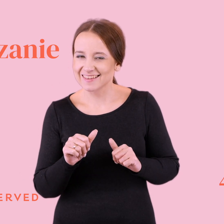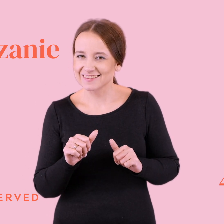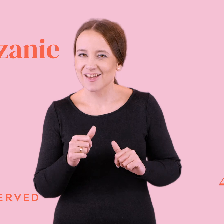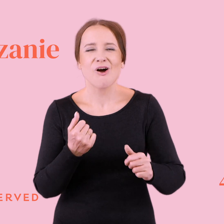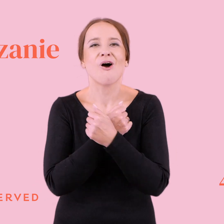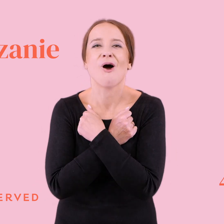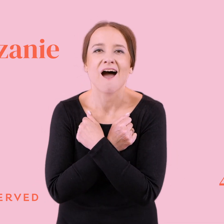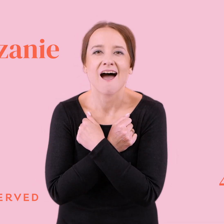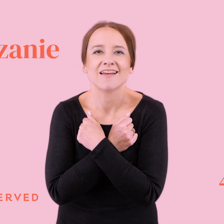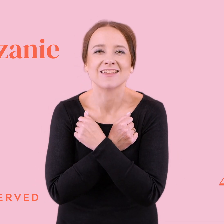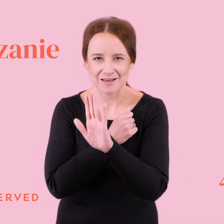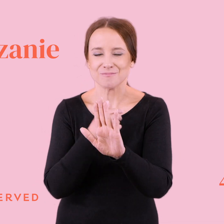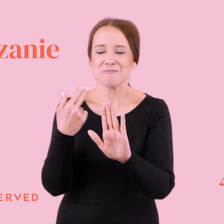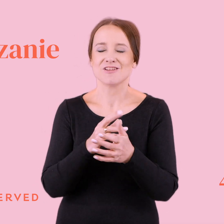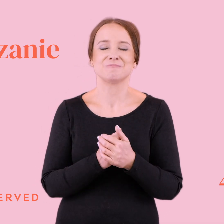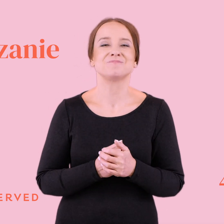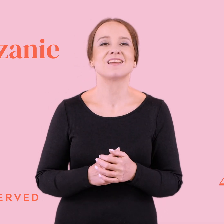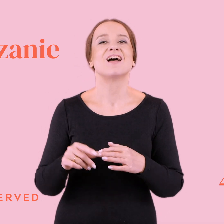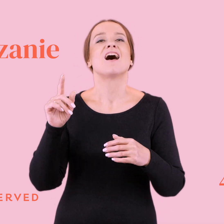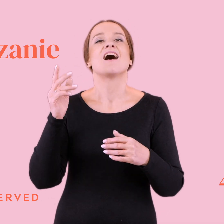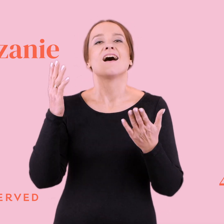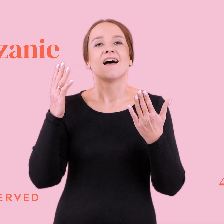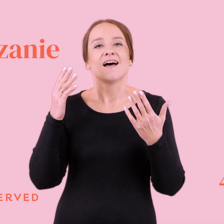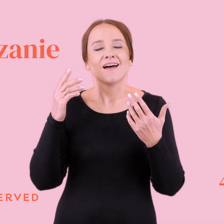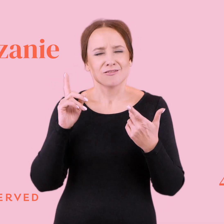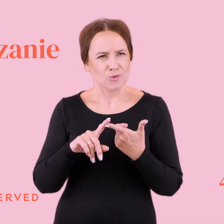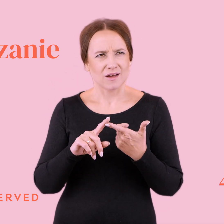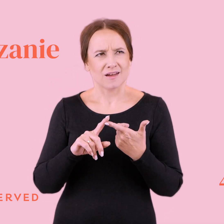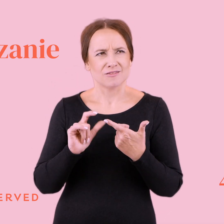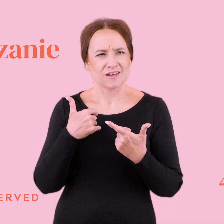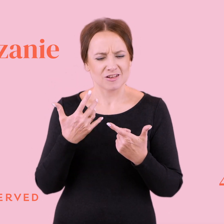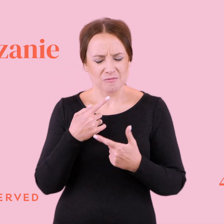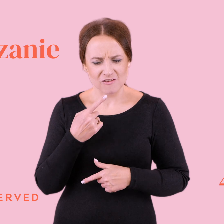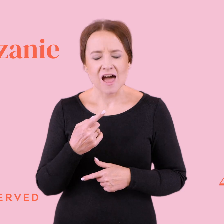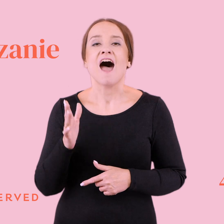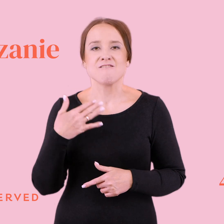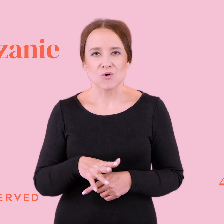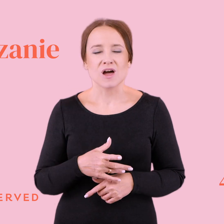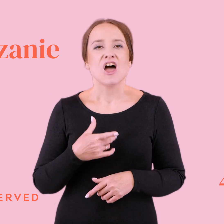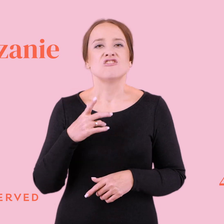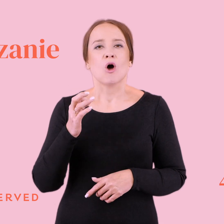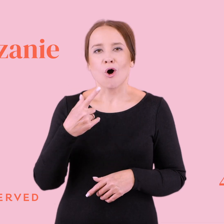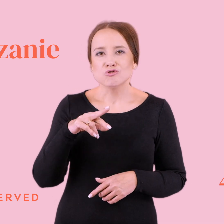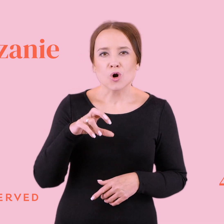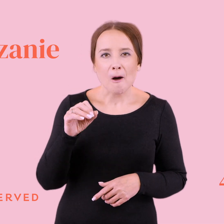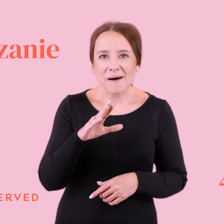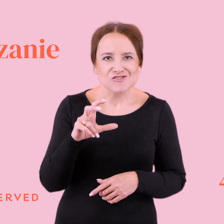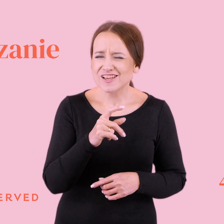Kochani, jestem z powrotem. Po drugie, to, co chciałam powiedzieć, to, że odrobaczanie jest naprawdę fatalne, no.